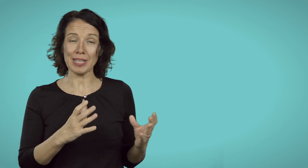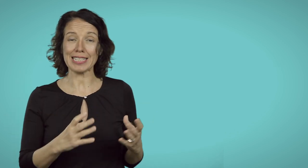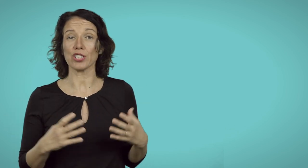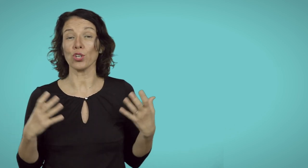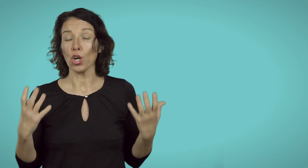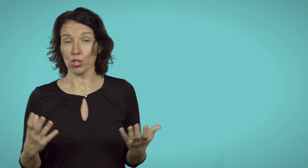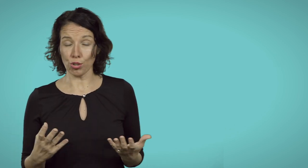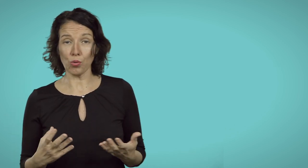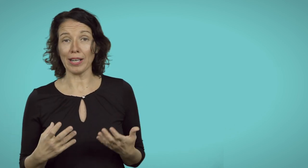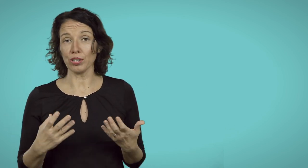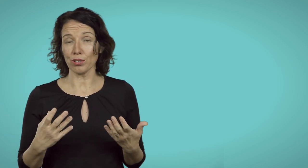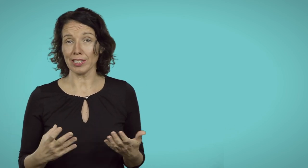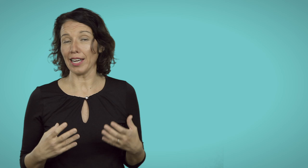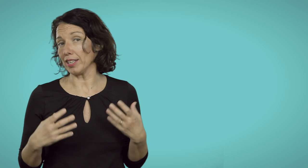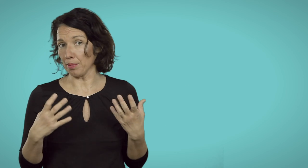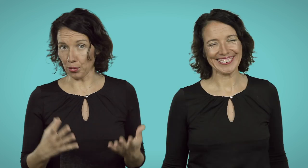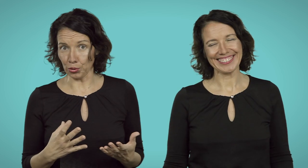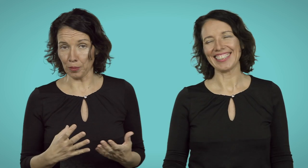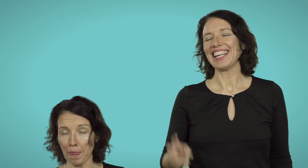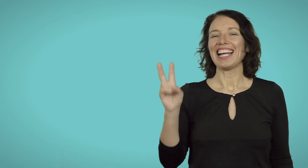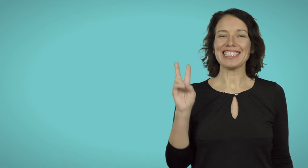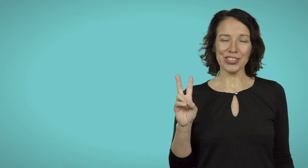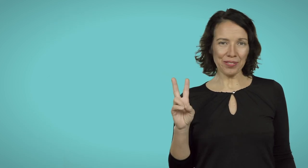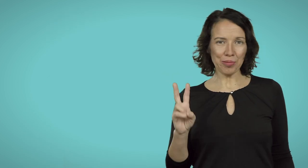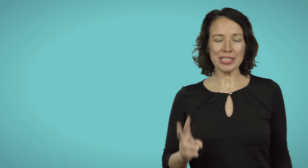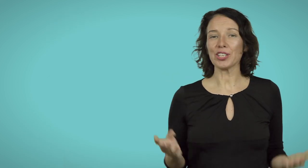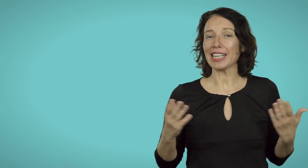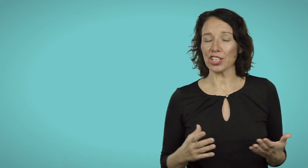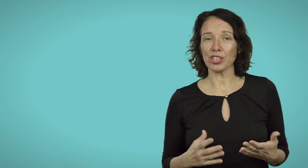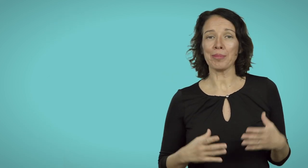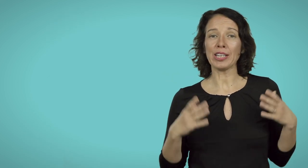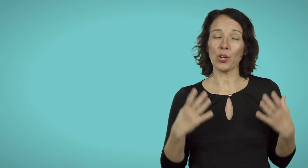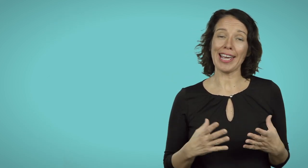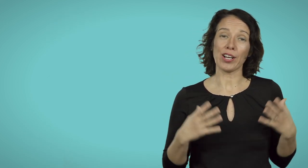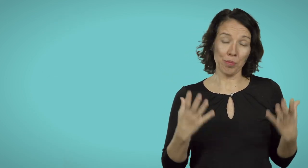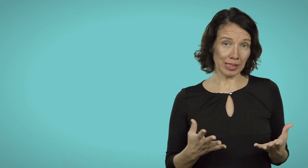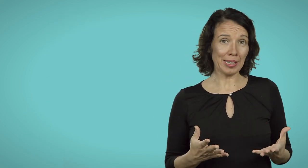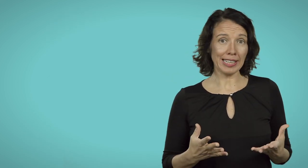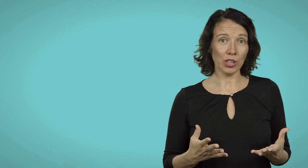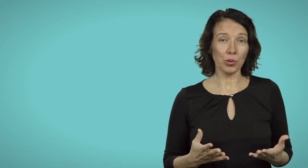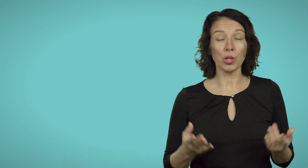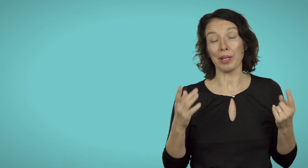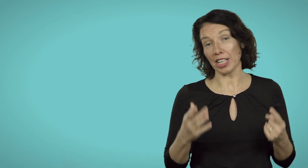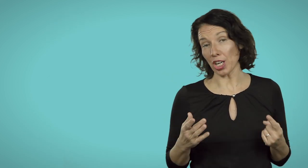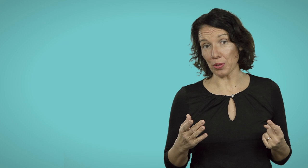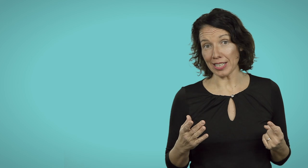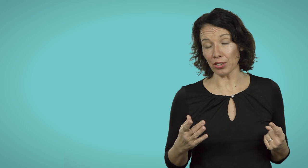passaggio solo quando sei pronto. La seconda informazione è l'aggiornamento è completamente gratuito per chi ha già acquistato la